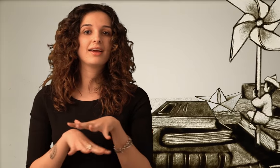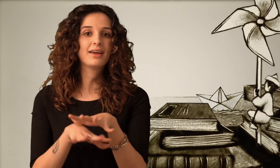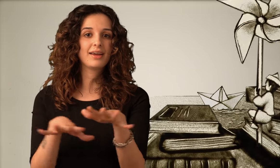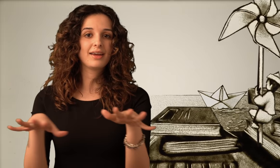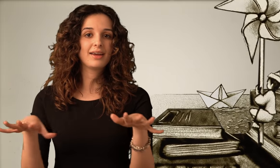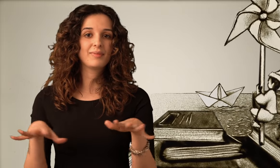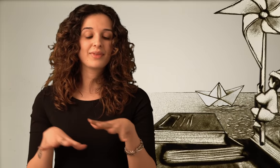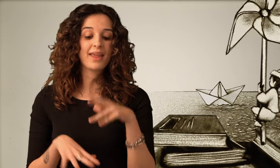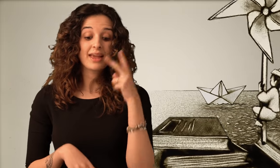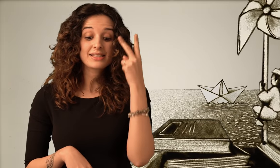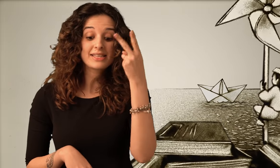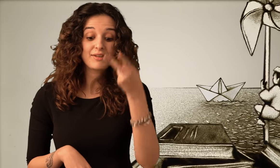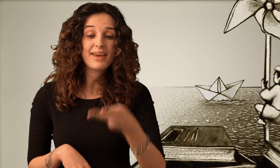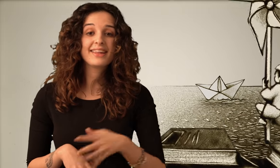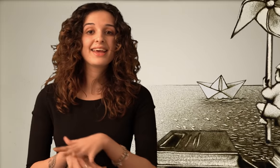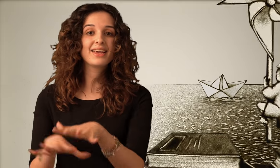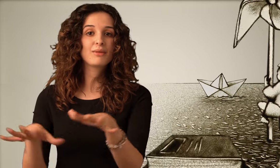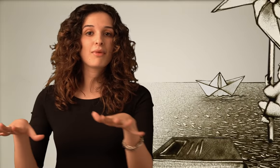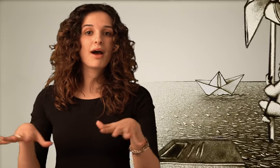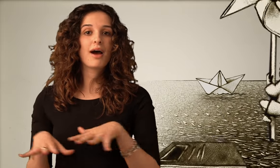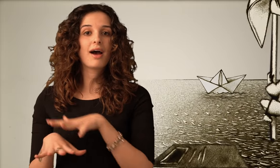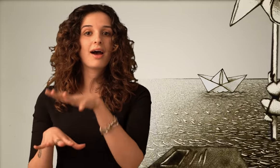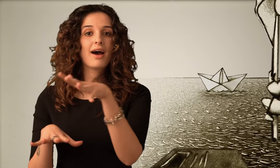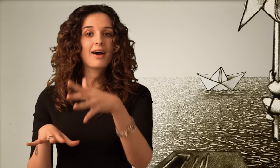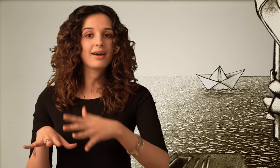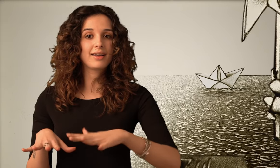Si vede il mare